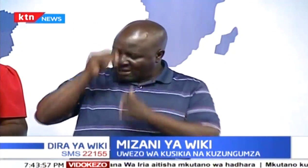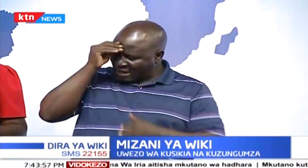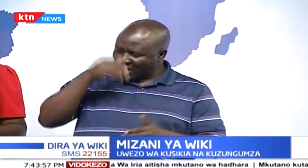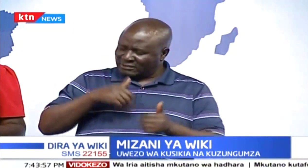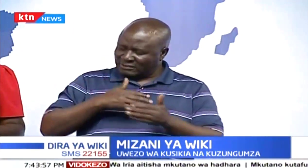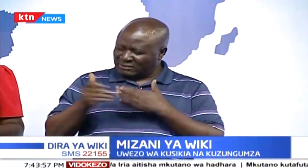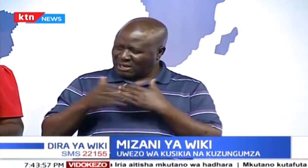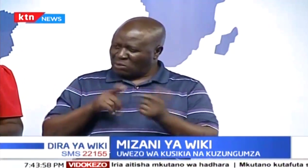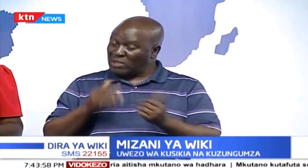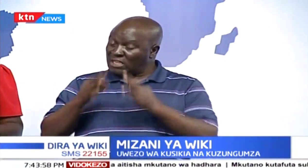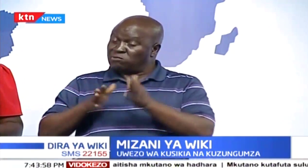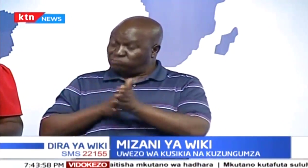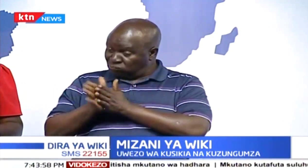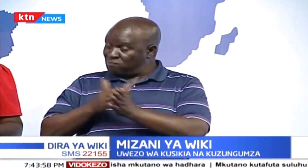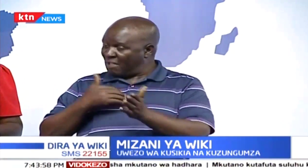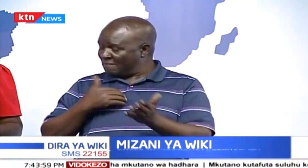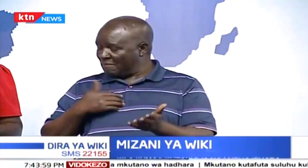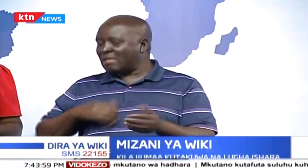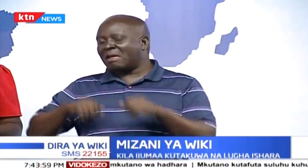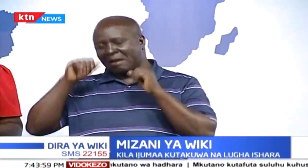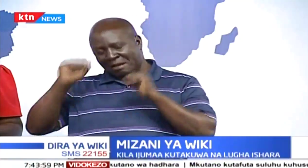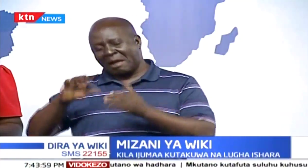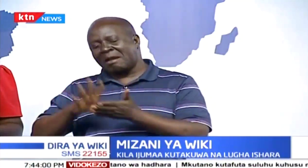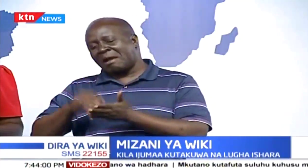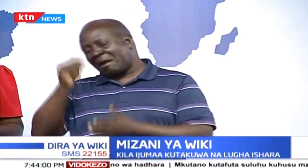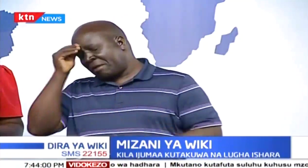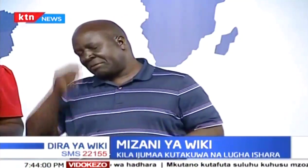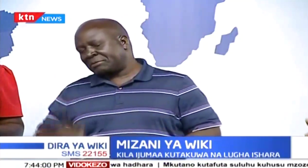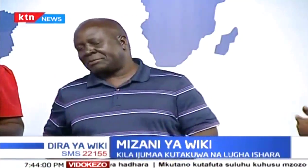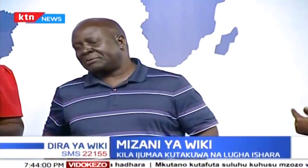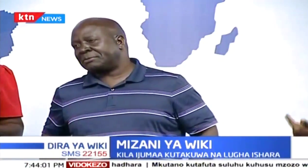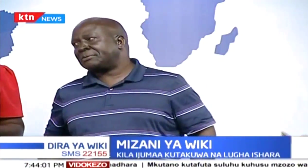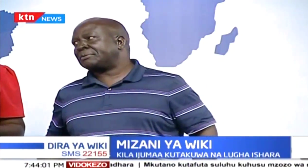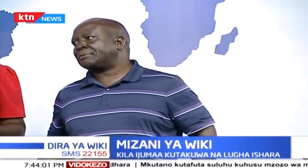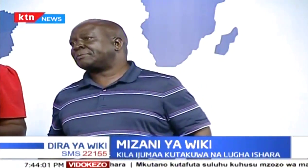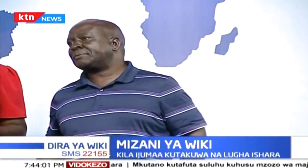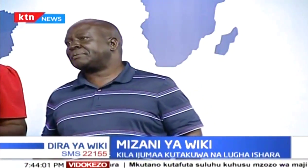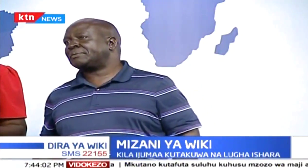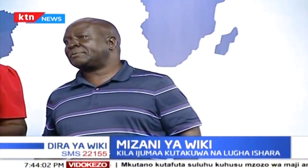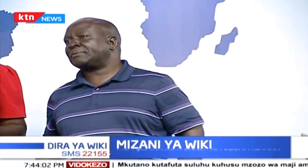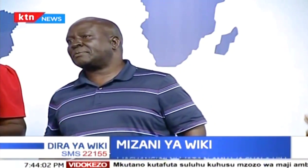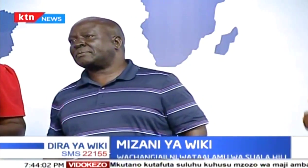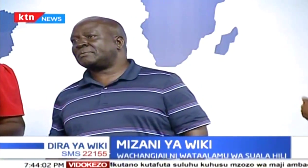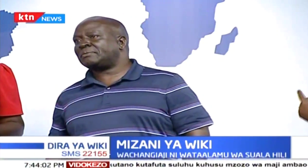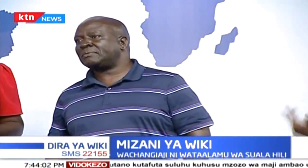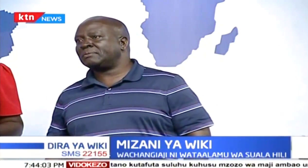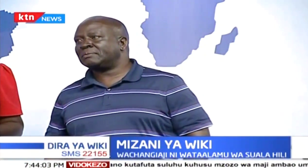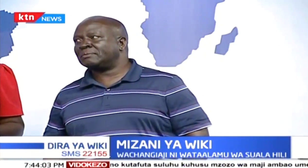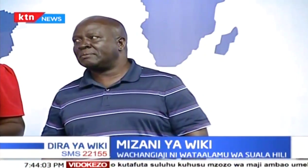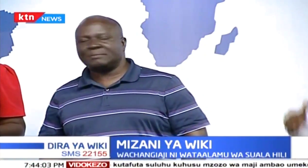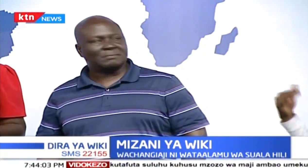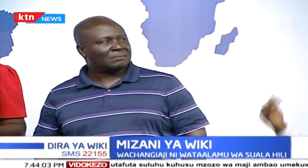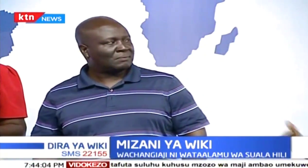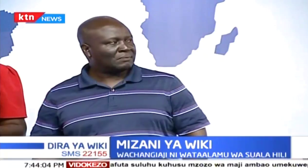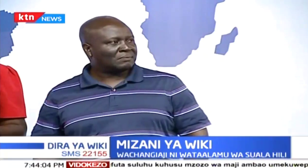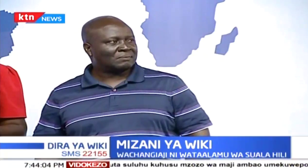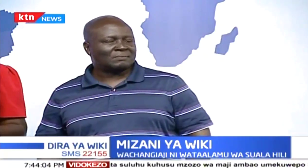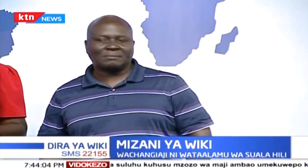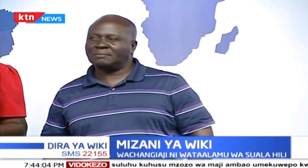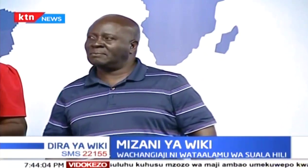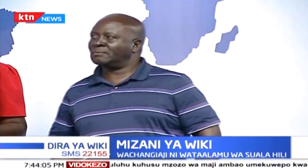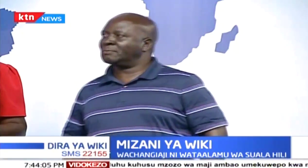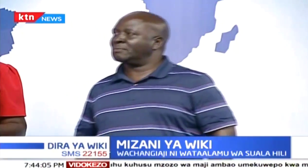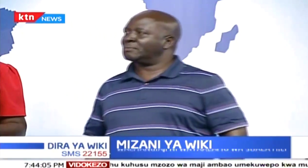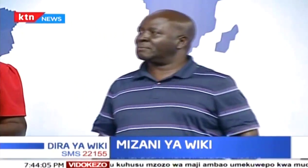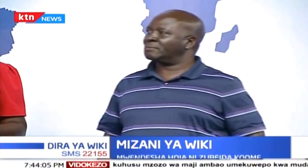tunajaribu kwa masisha, waweze kuelewa luga ya ishara, ndiyo waweze kufundisha vizuri, ndiyo watoto wapate elibu na wapate